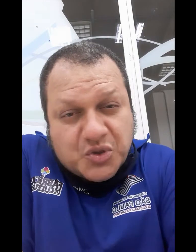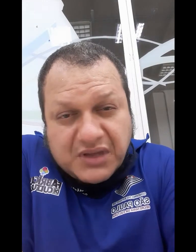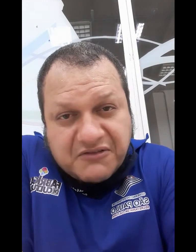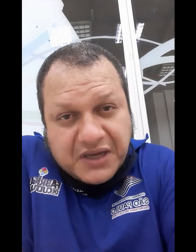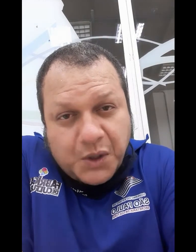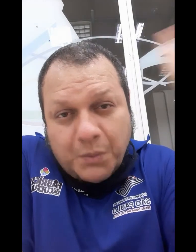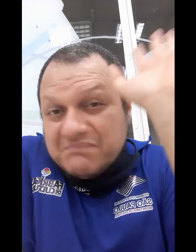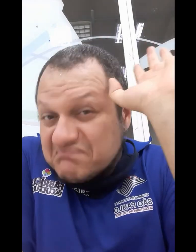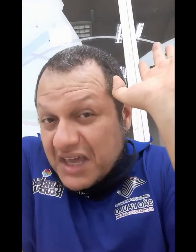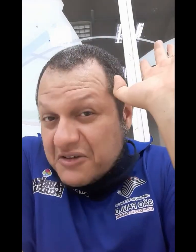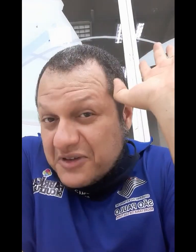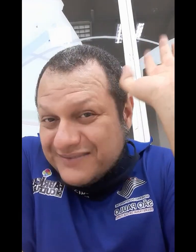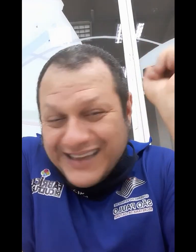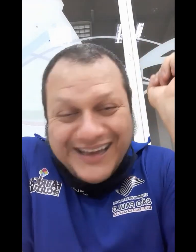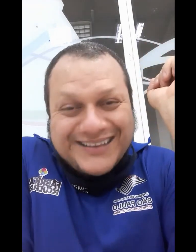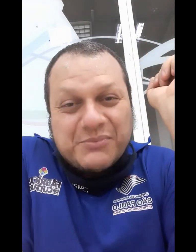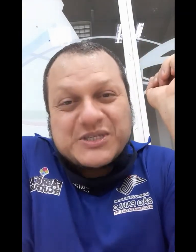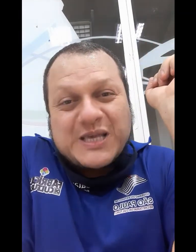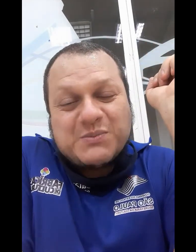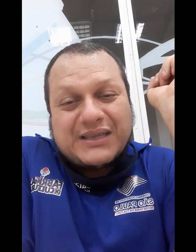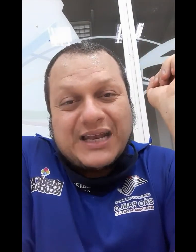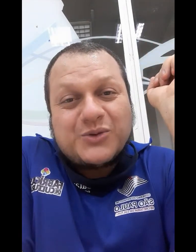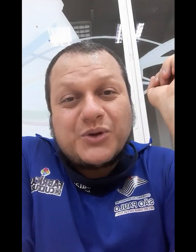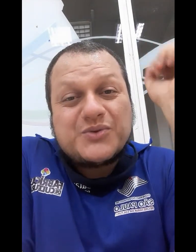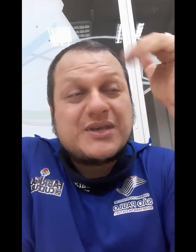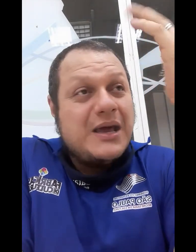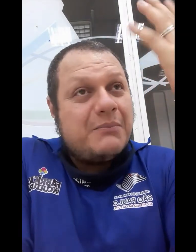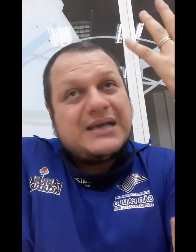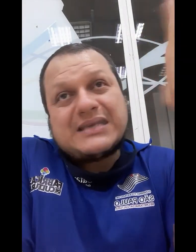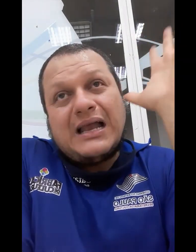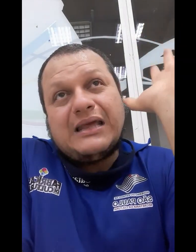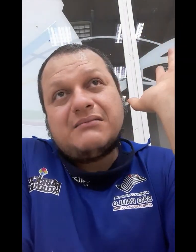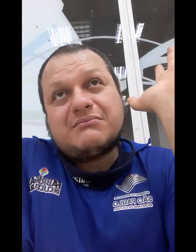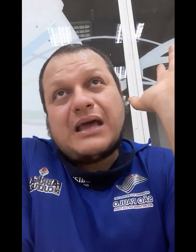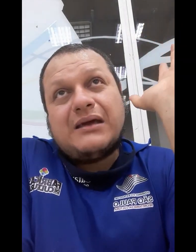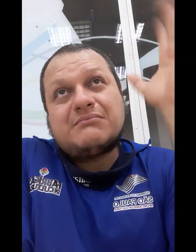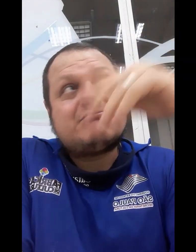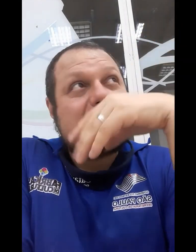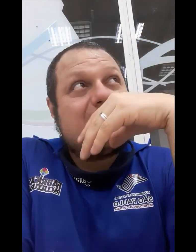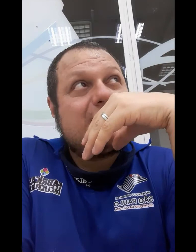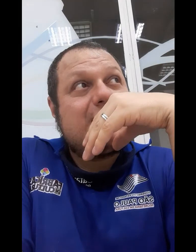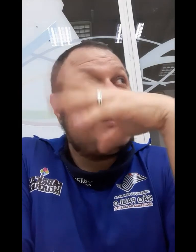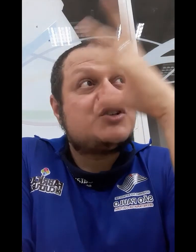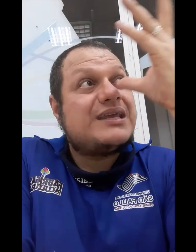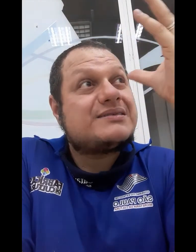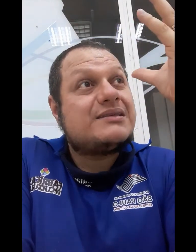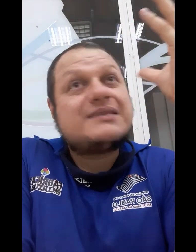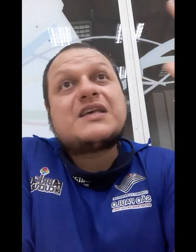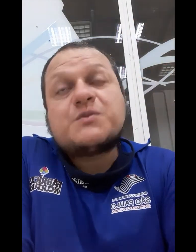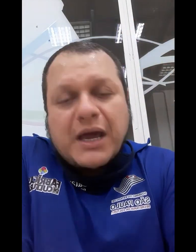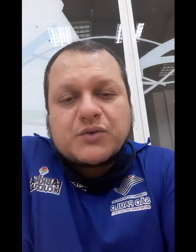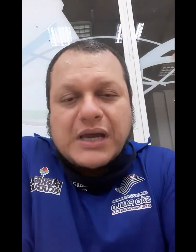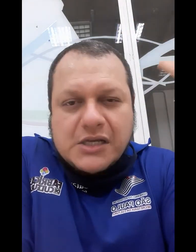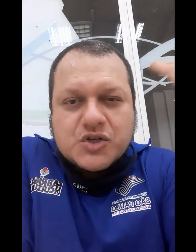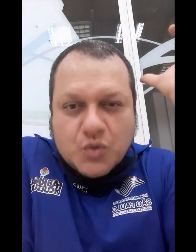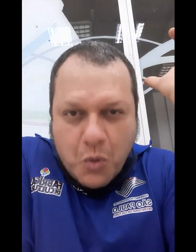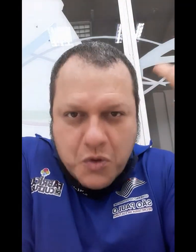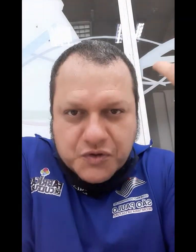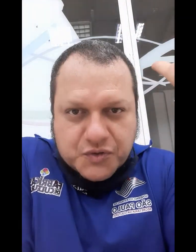que não tem fé nenhuma, enfim, temos que respeitar a todos, mas além desse aspecto religioso,